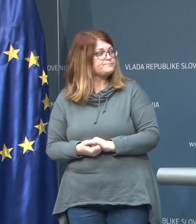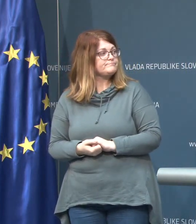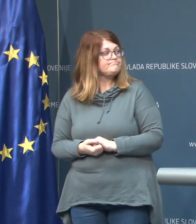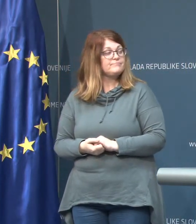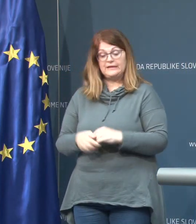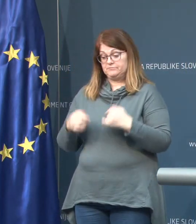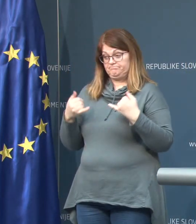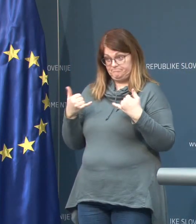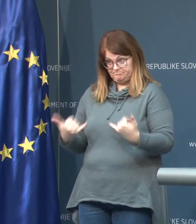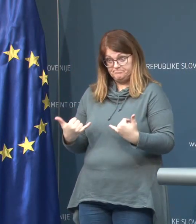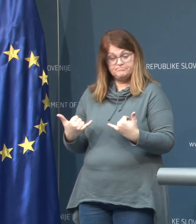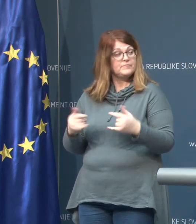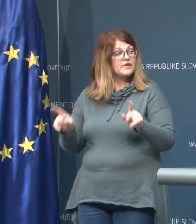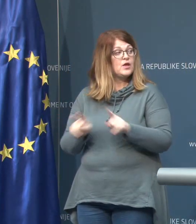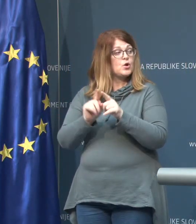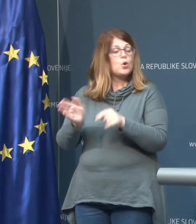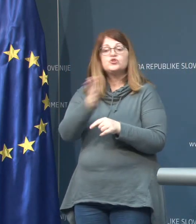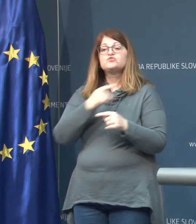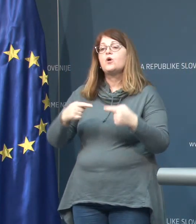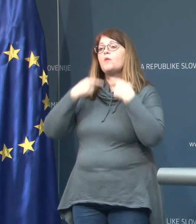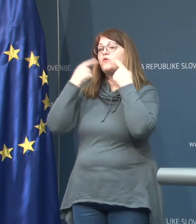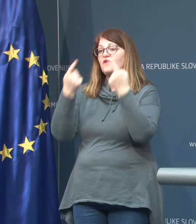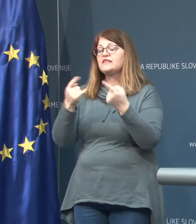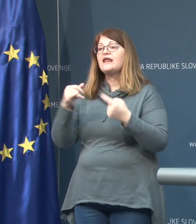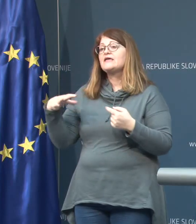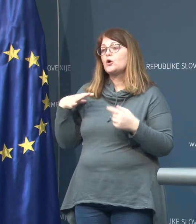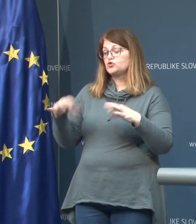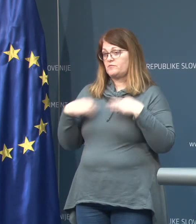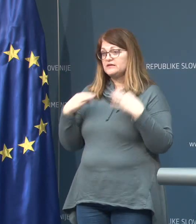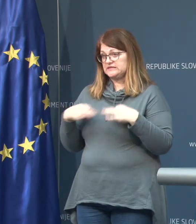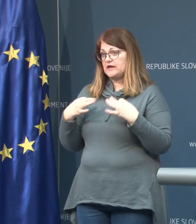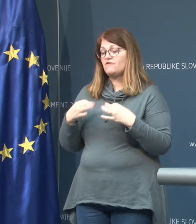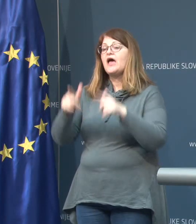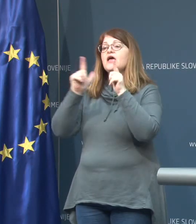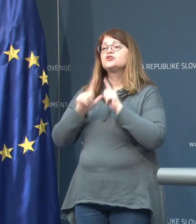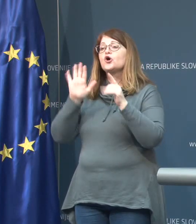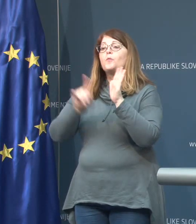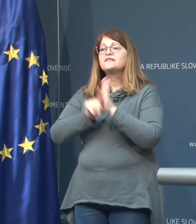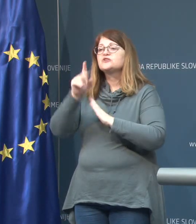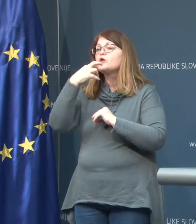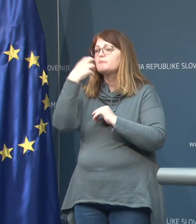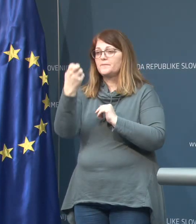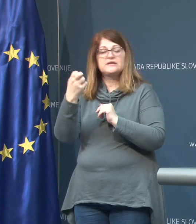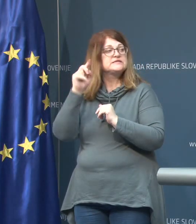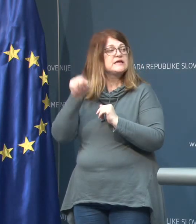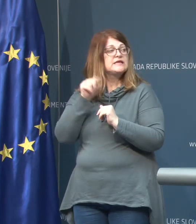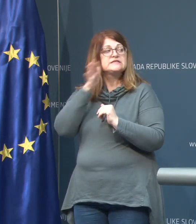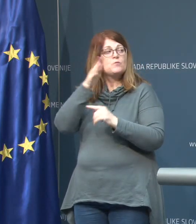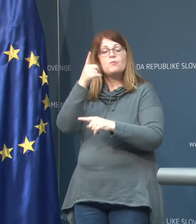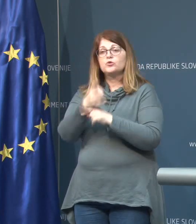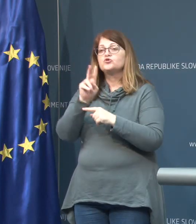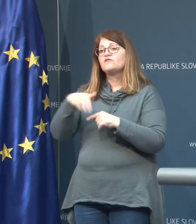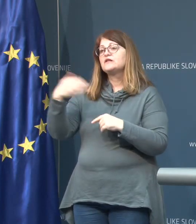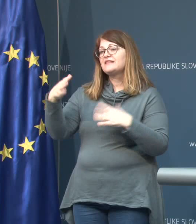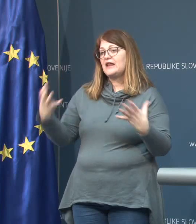Ta trenutek, kot smo povedali, je gospa zdrava, čakamo na rezultat brisa in se bomo odločili